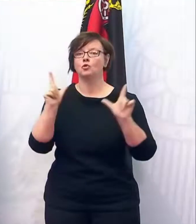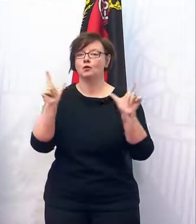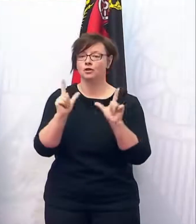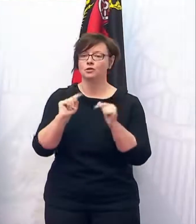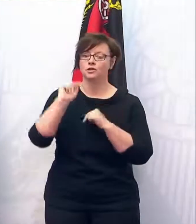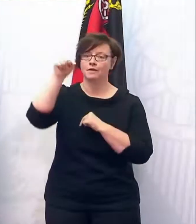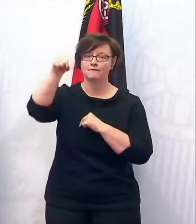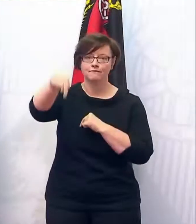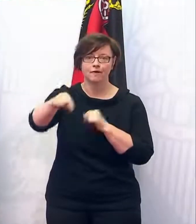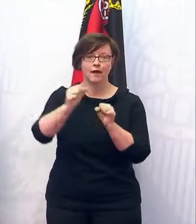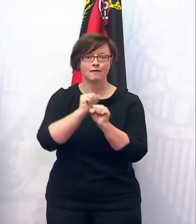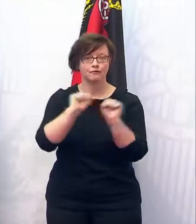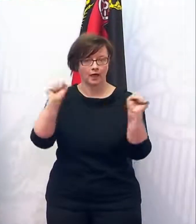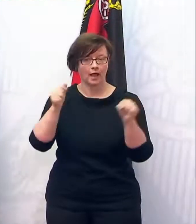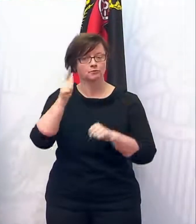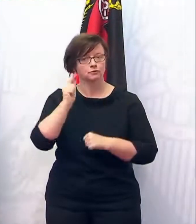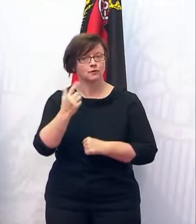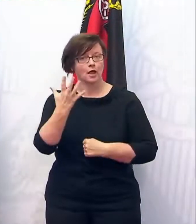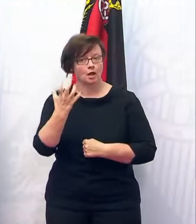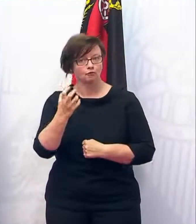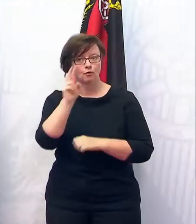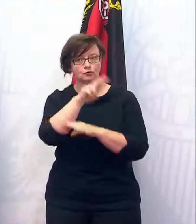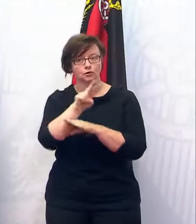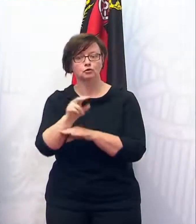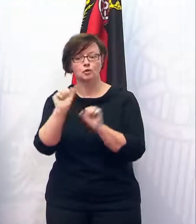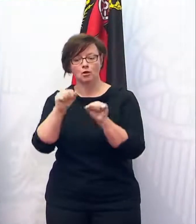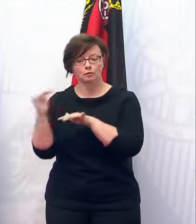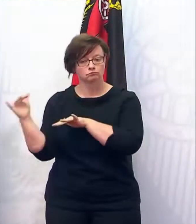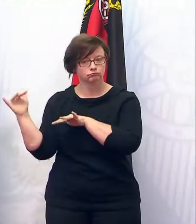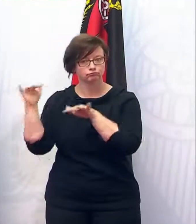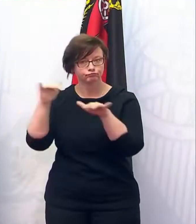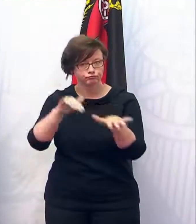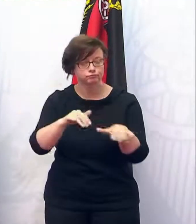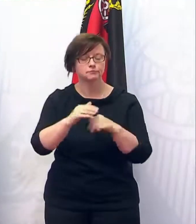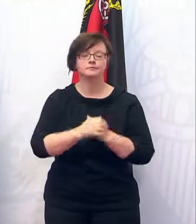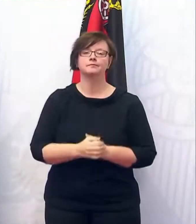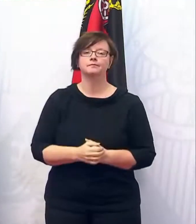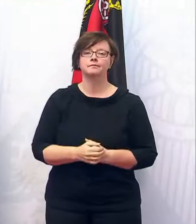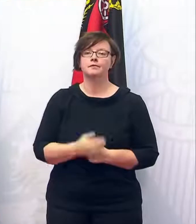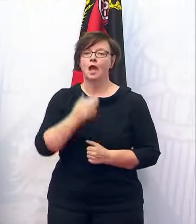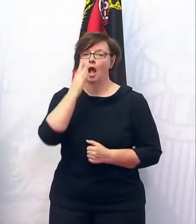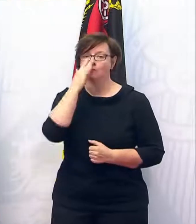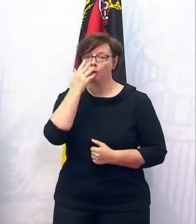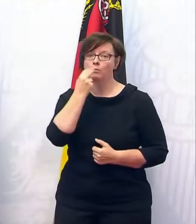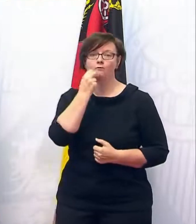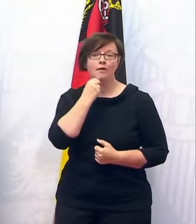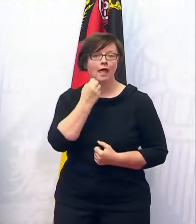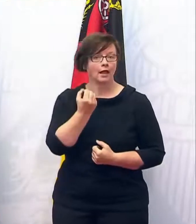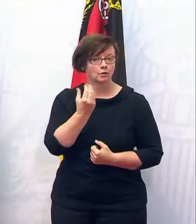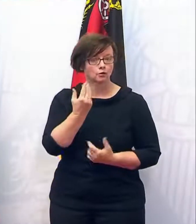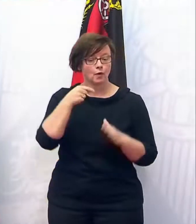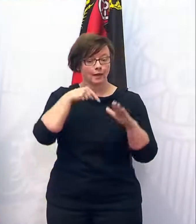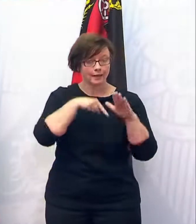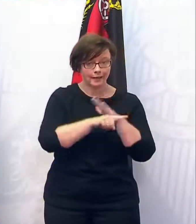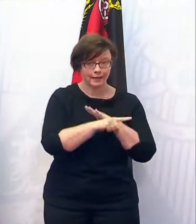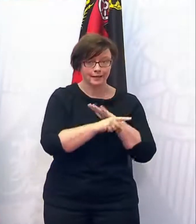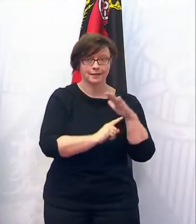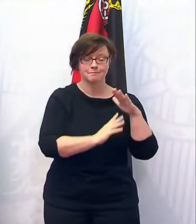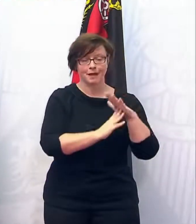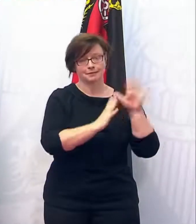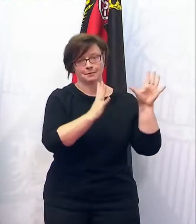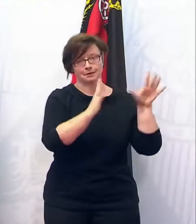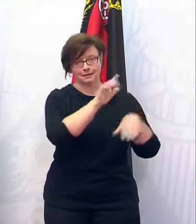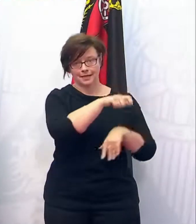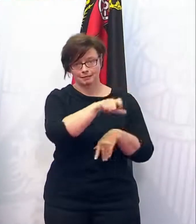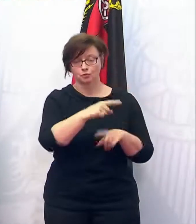im Freien können dann 250 Zuschauerinnen und Zuschauer möglich machen. Proben der Leihenkultur innen mit bis zu zehn